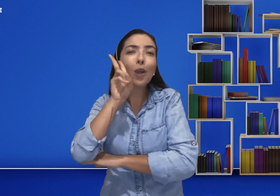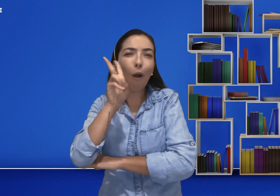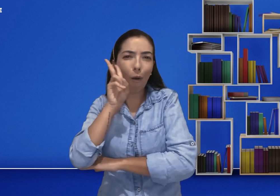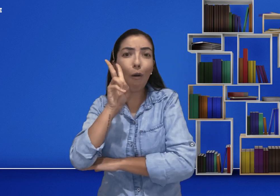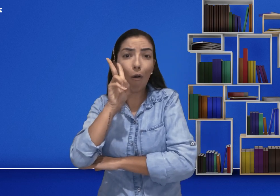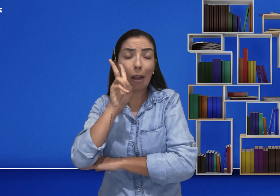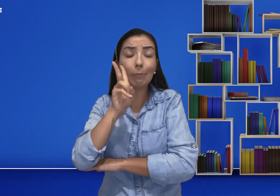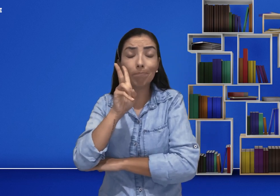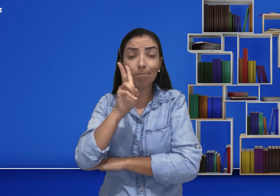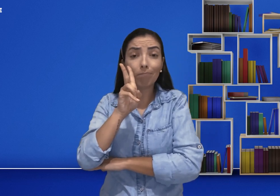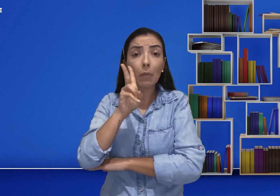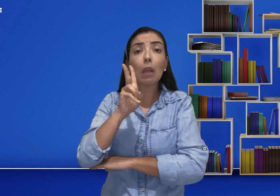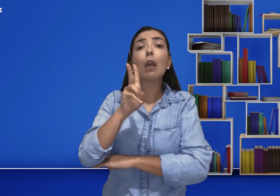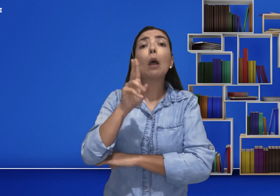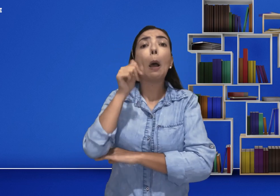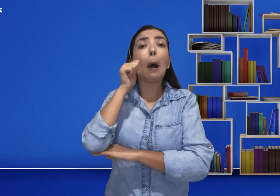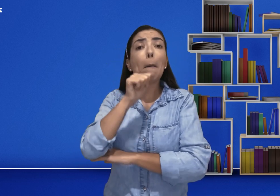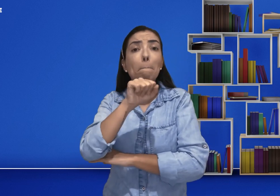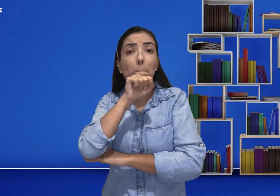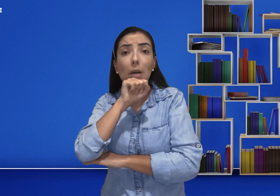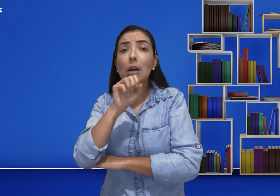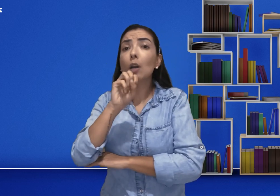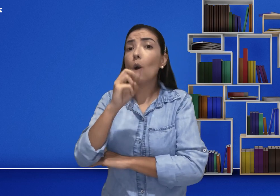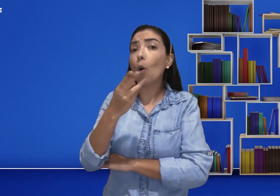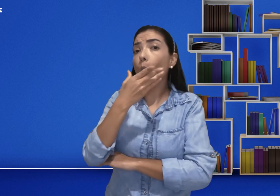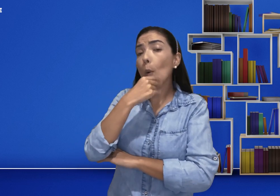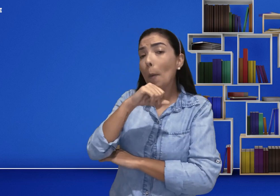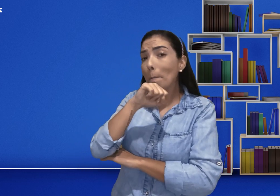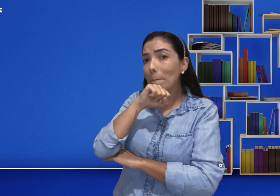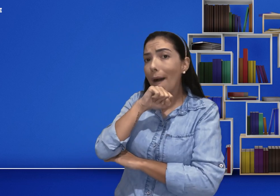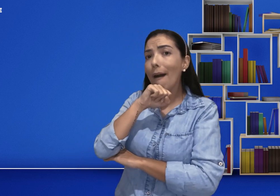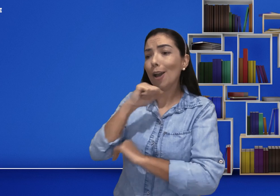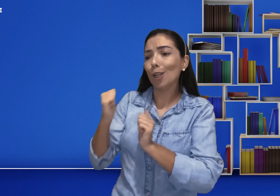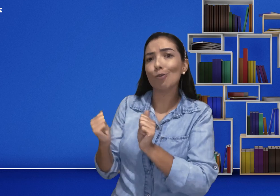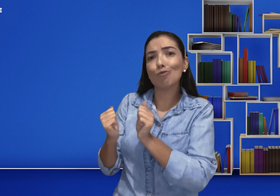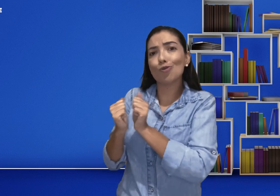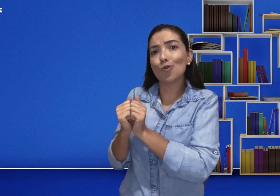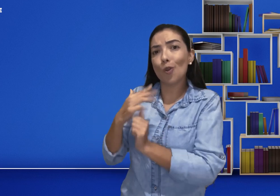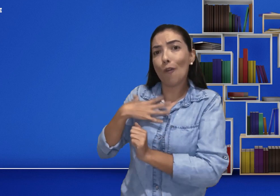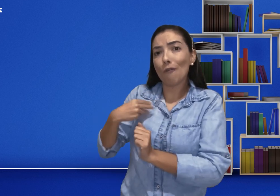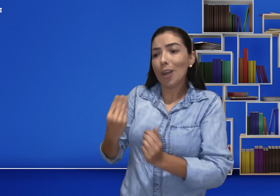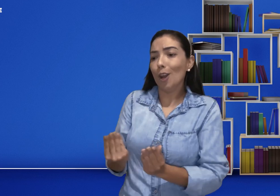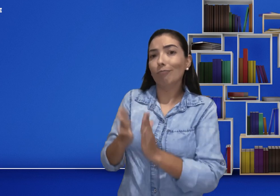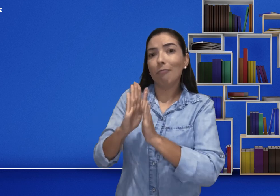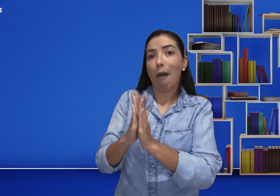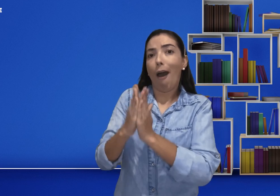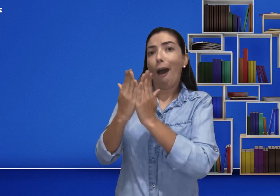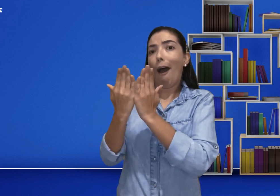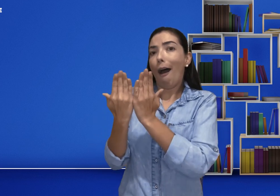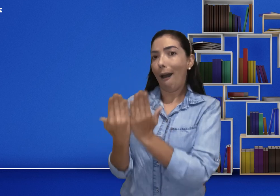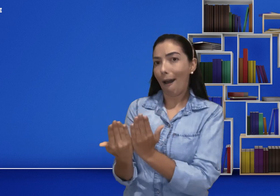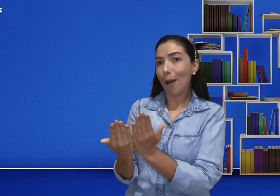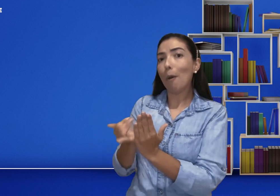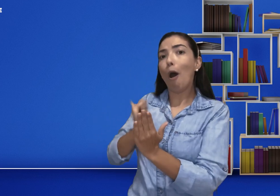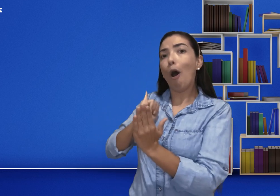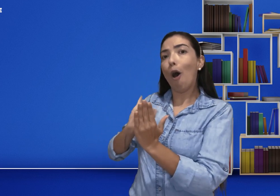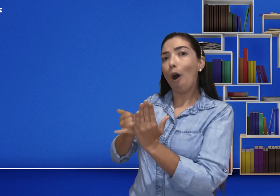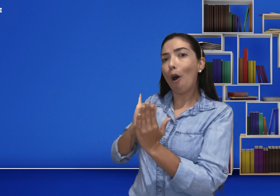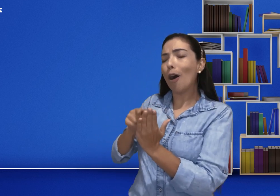histórias. Contos infantis, sabe? Bem básicos e simples. E então o pai ou a mãe estarão ali